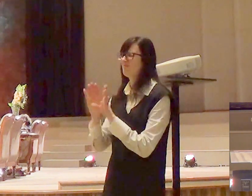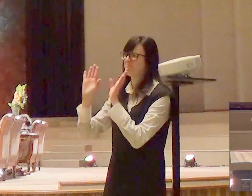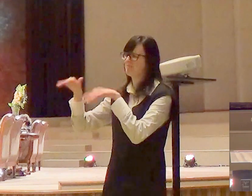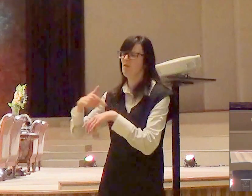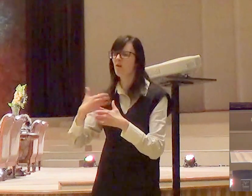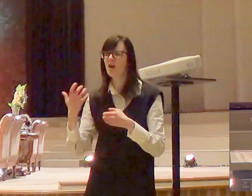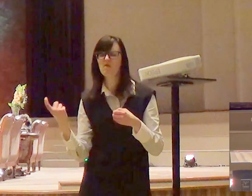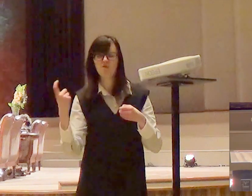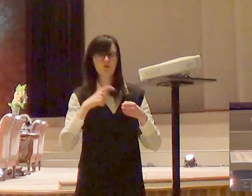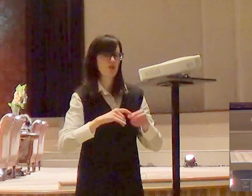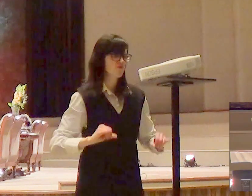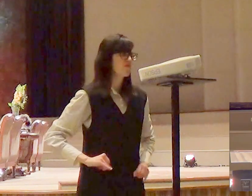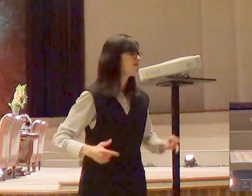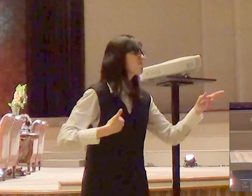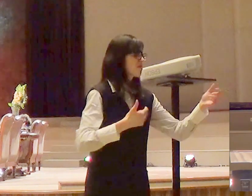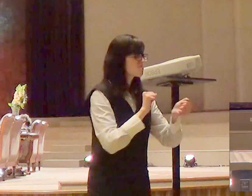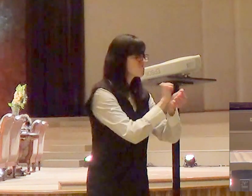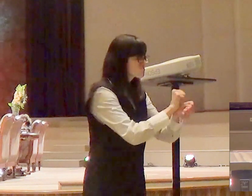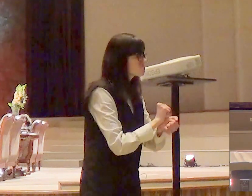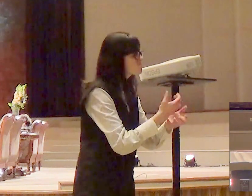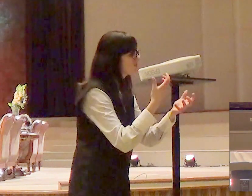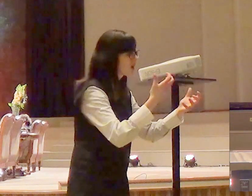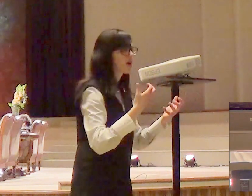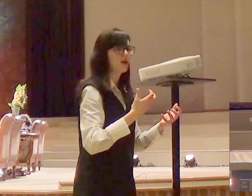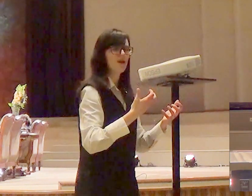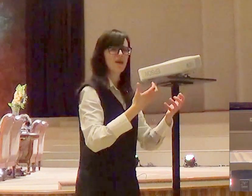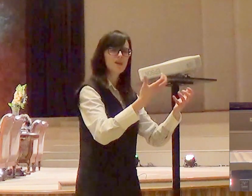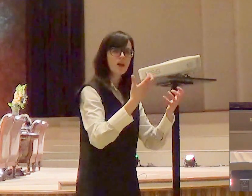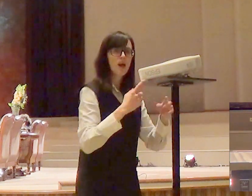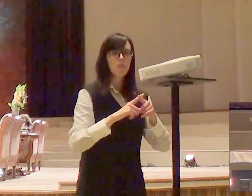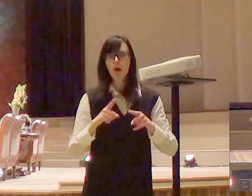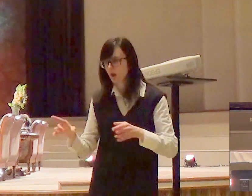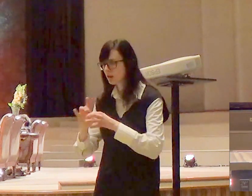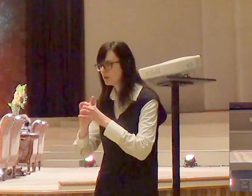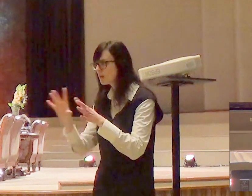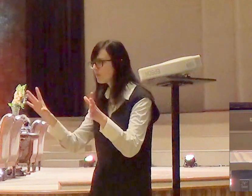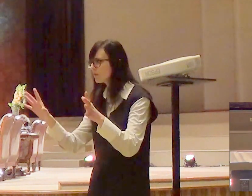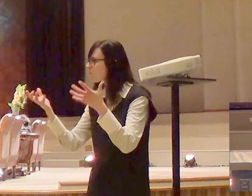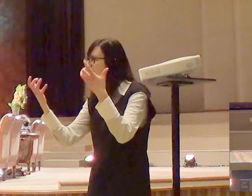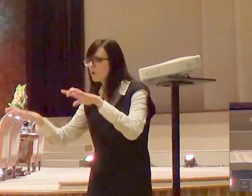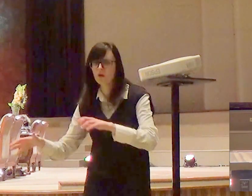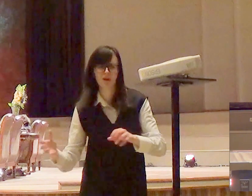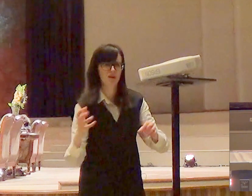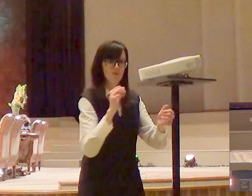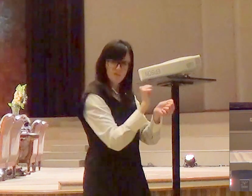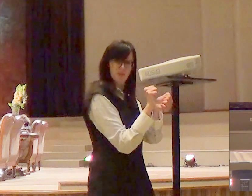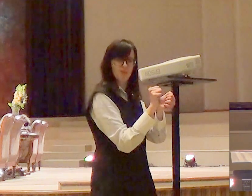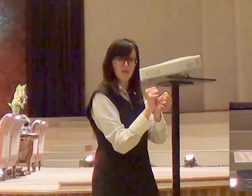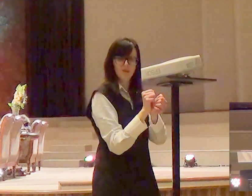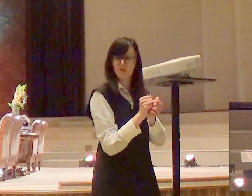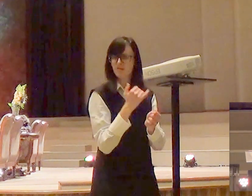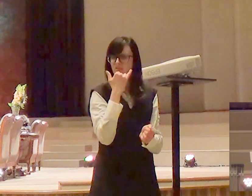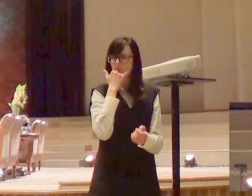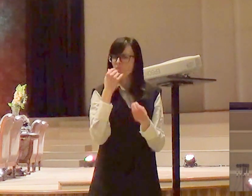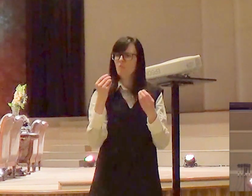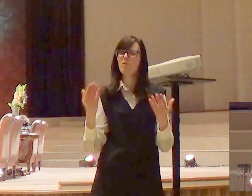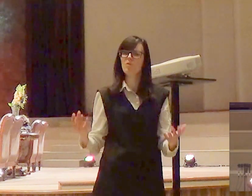do que a verdadeira liberdade submissa a vontade de Deus agora queridos essa é a história de muita gente